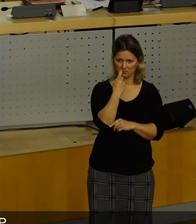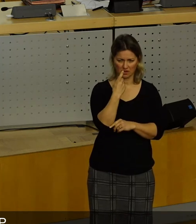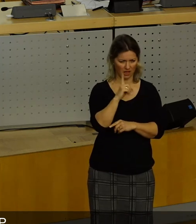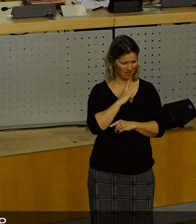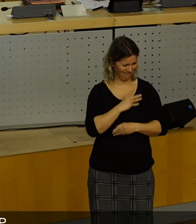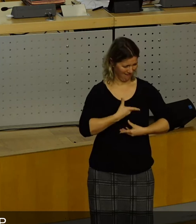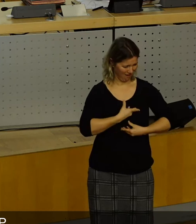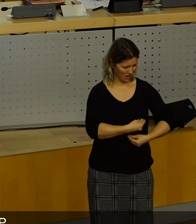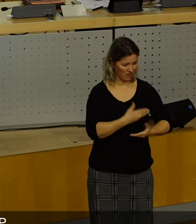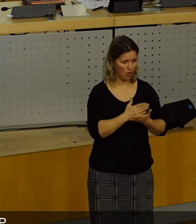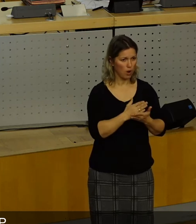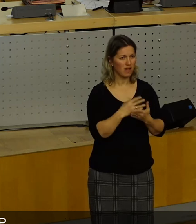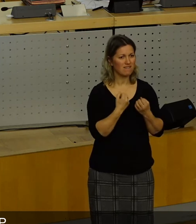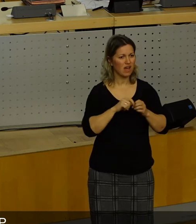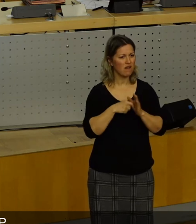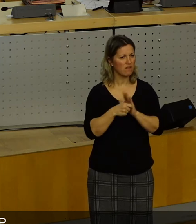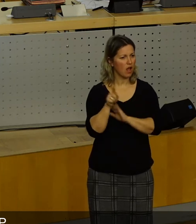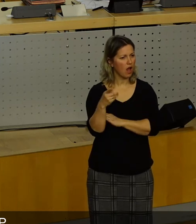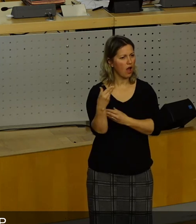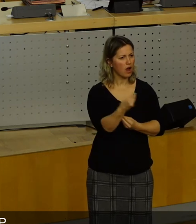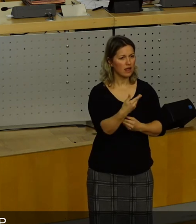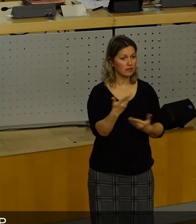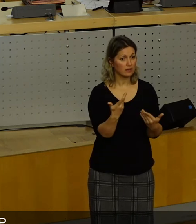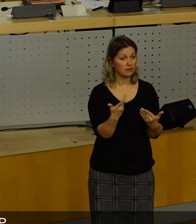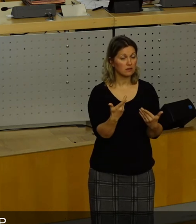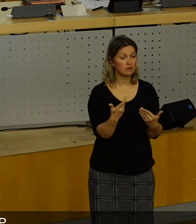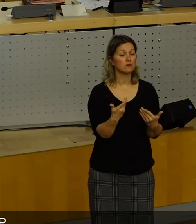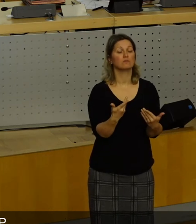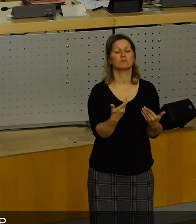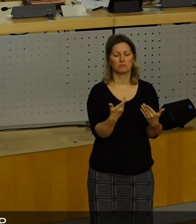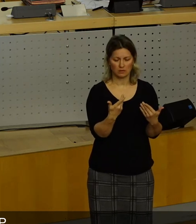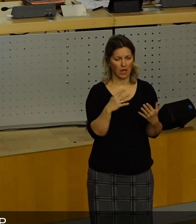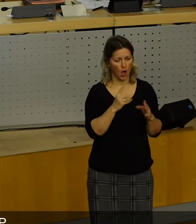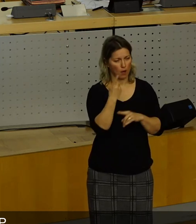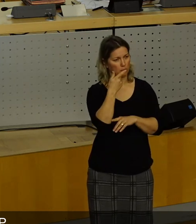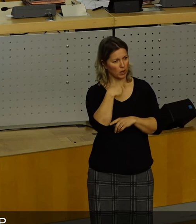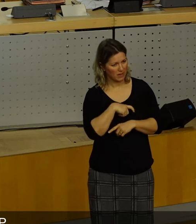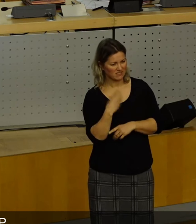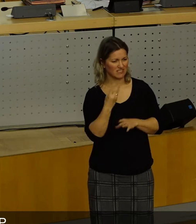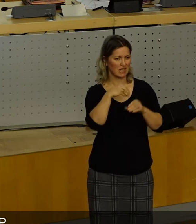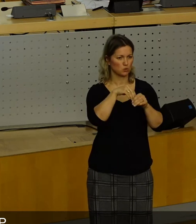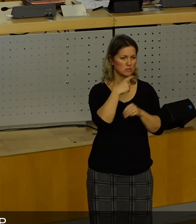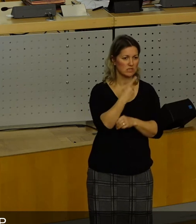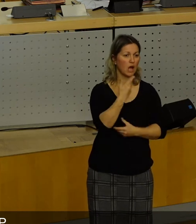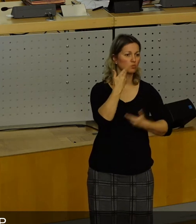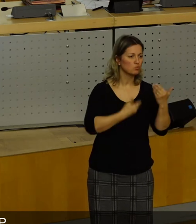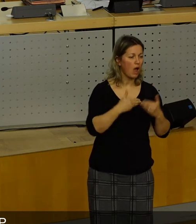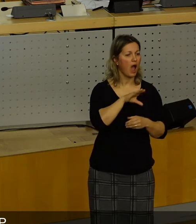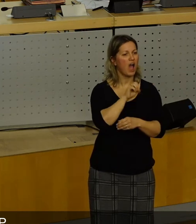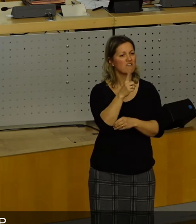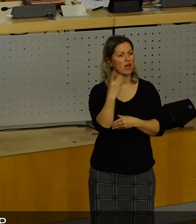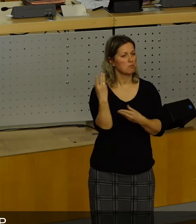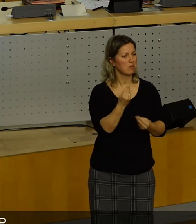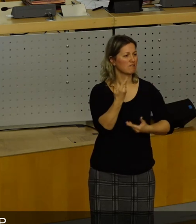eingeladen worden sind, die Freien Wähler aber nicht. Ich verstehe, ja, hat doch der Oberbürgermeister was dazu gesagt, dass man die AfD vielleicht nicht einlädt.